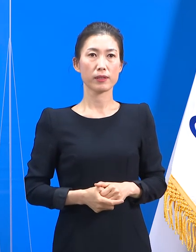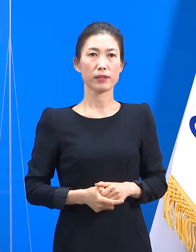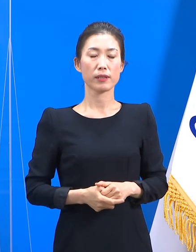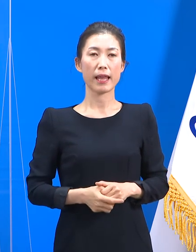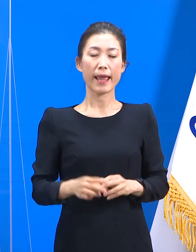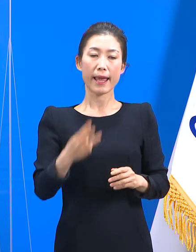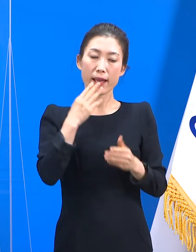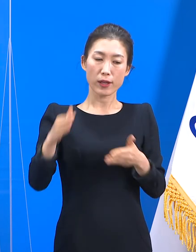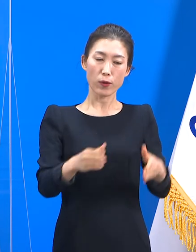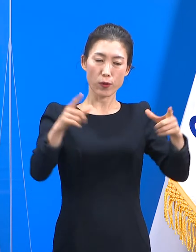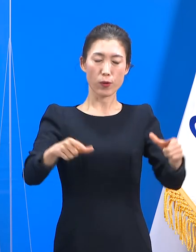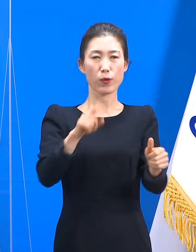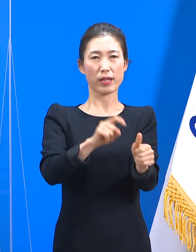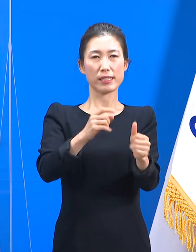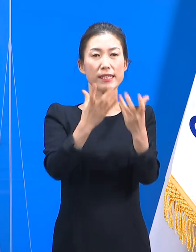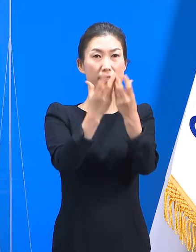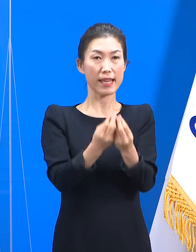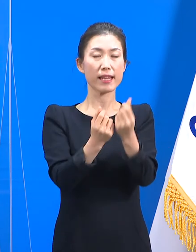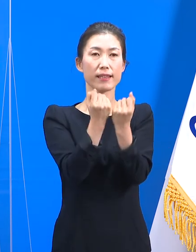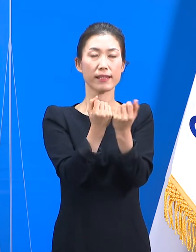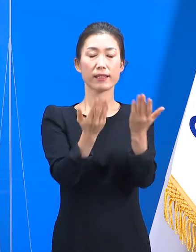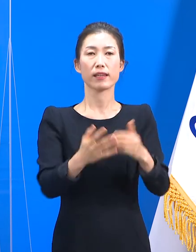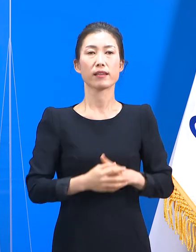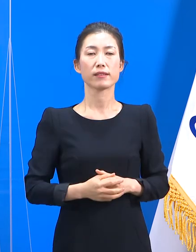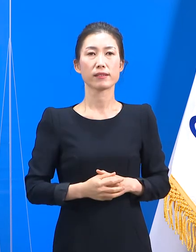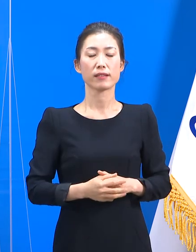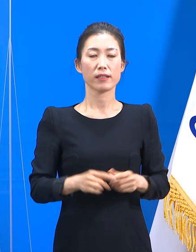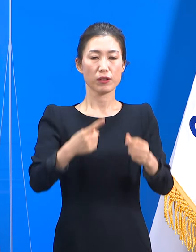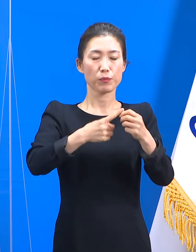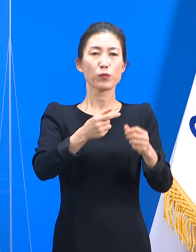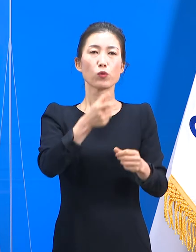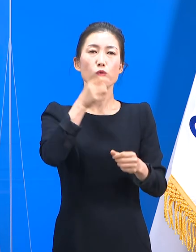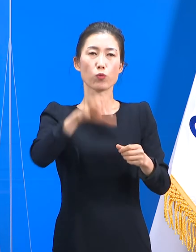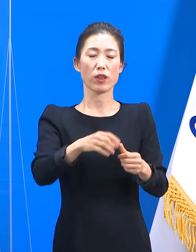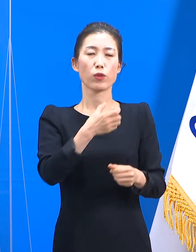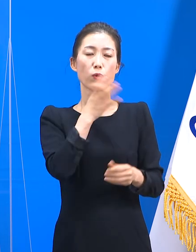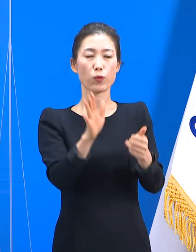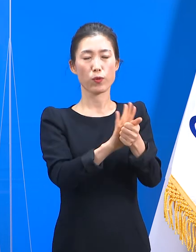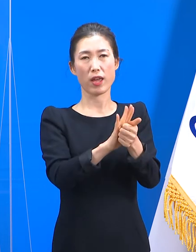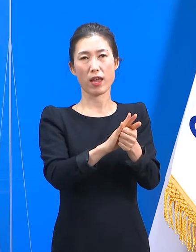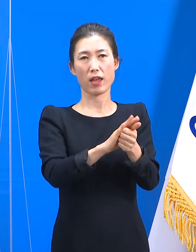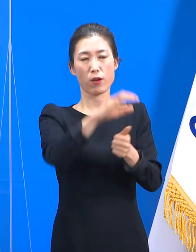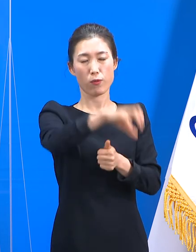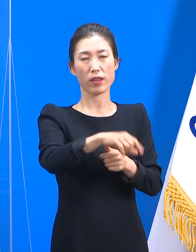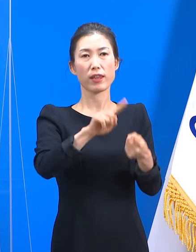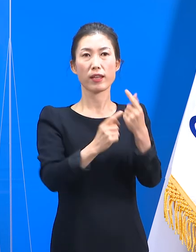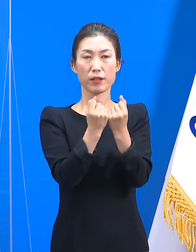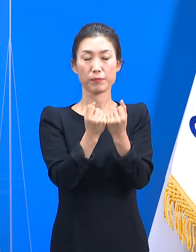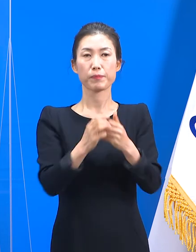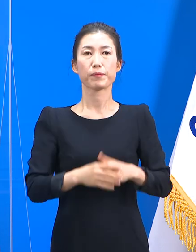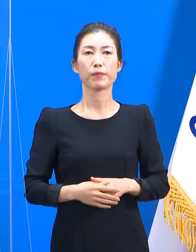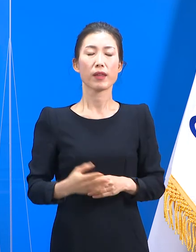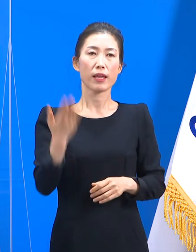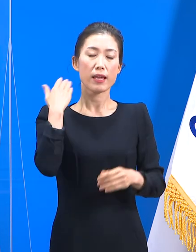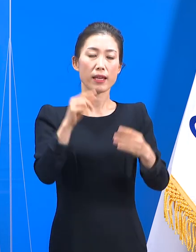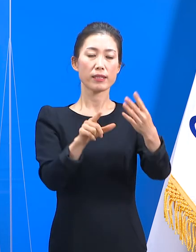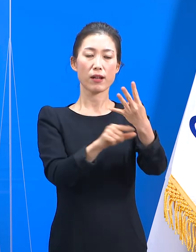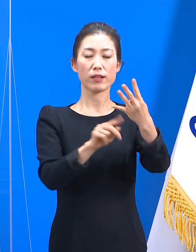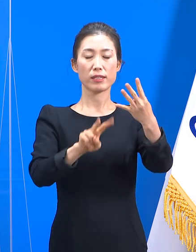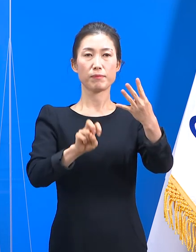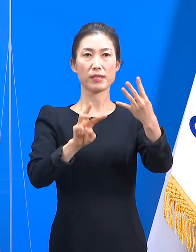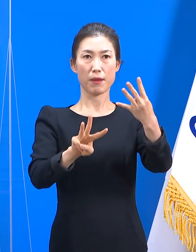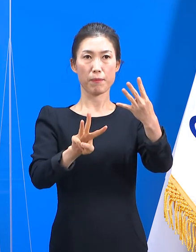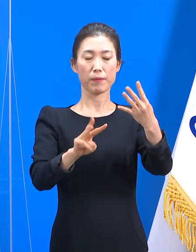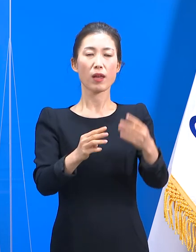도내 주요 확진 사례에 대해 말씀드리겠습니다. 먼저 수원시 소재 요양원 관련 사례입니다. 지난 23일